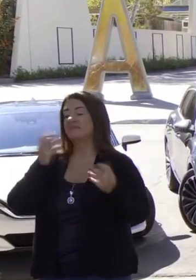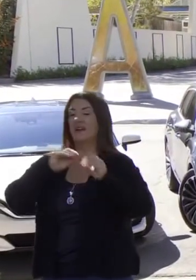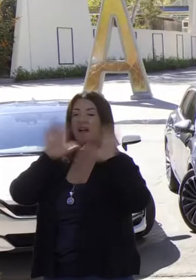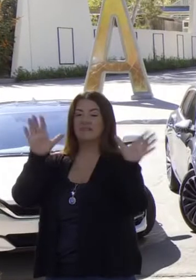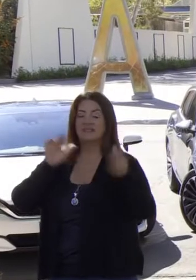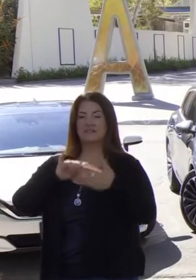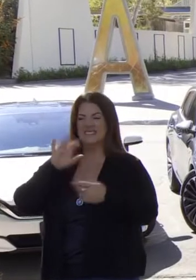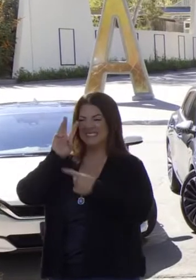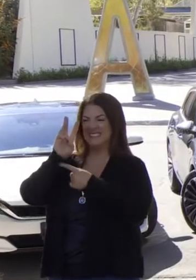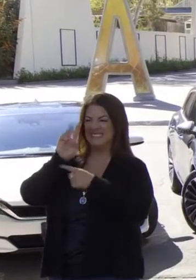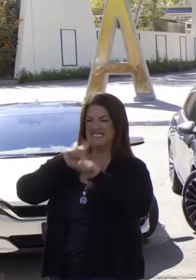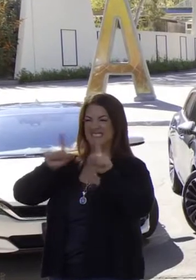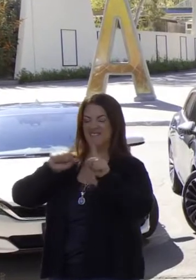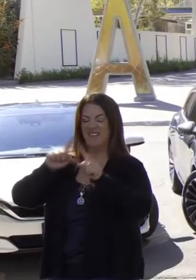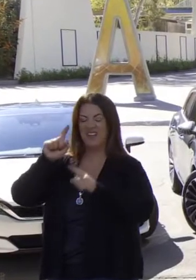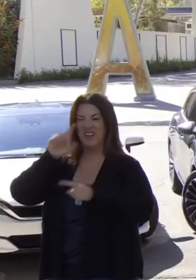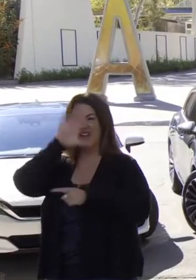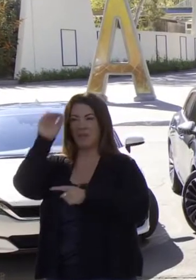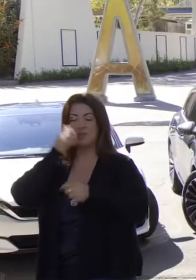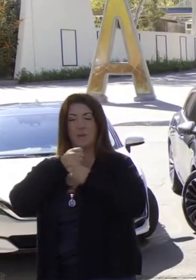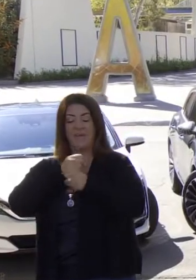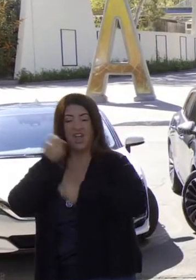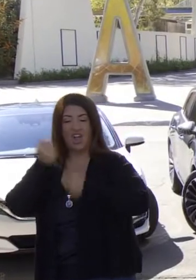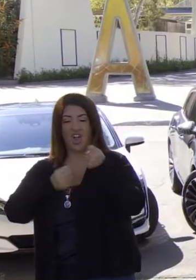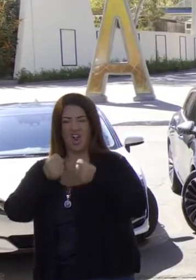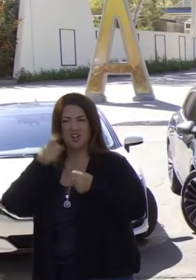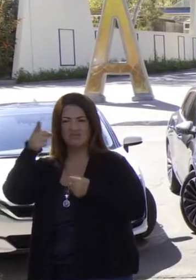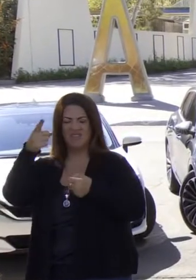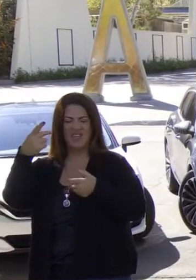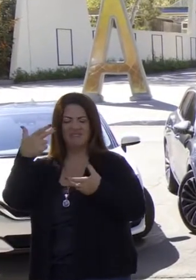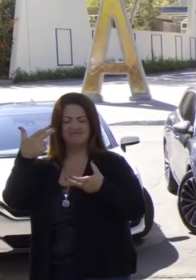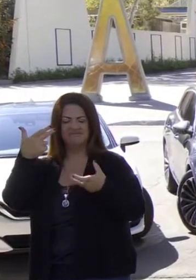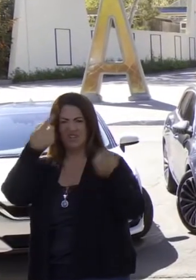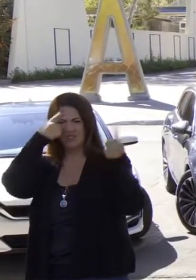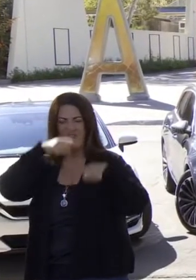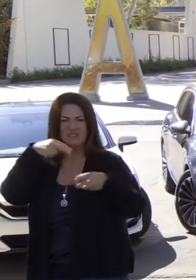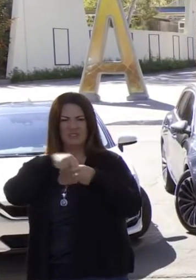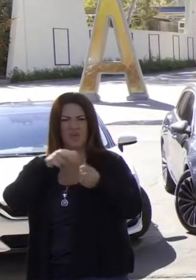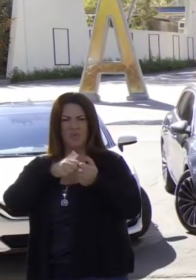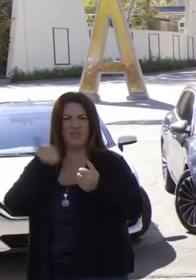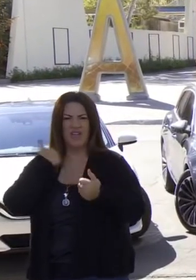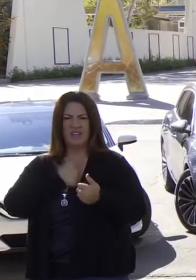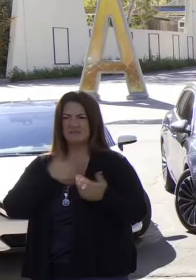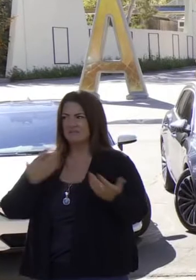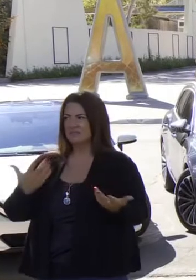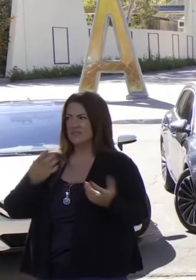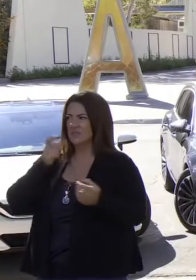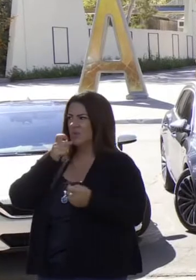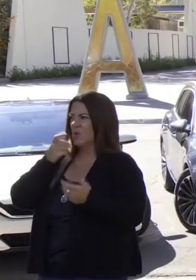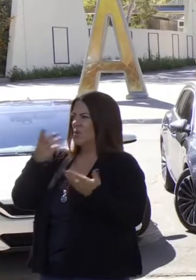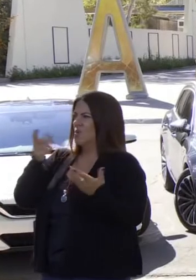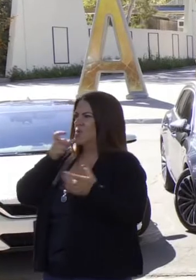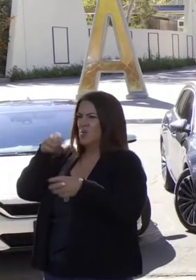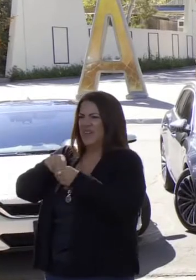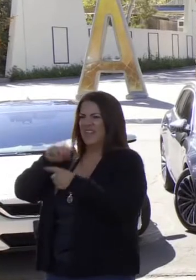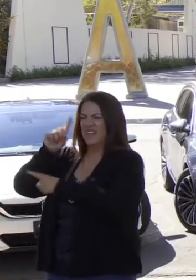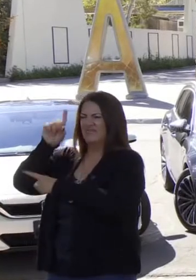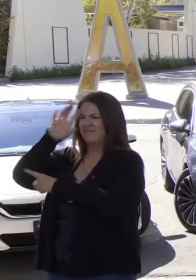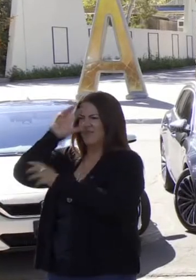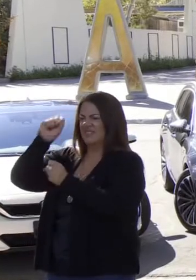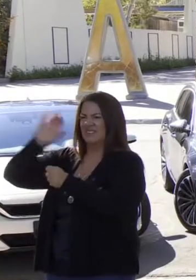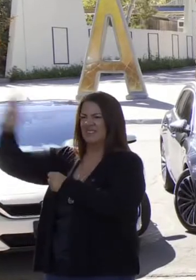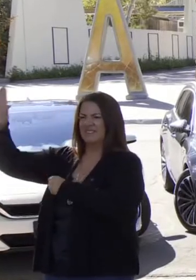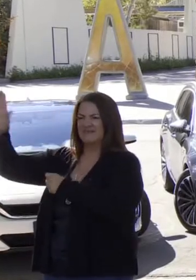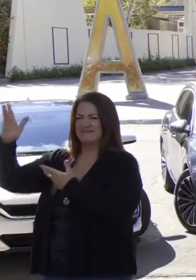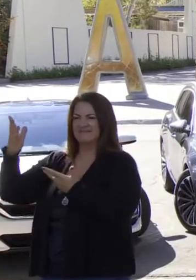revelador que estos seis fabricantes se han unido a esa causa. La interrogante es del que hace el presidente y su